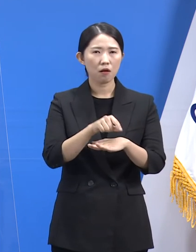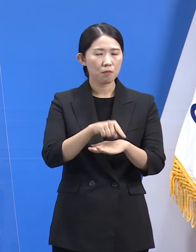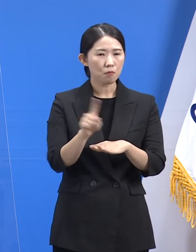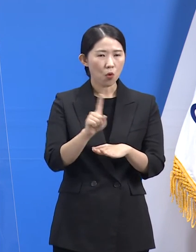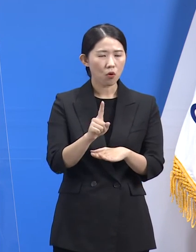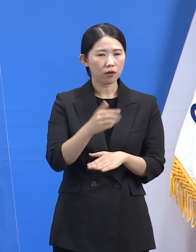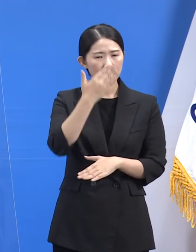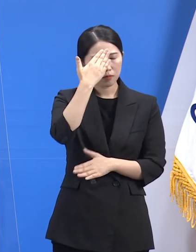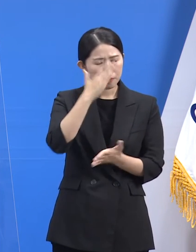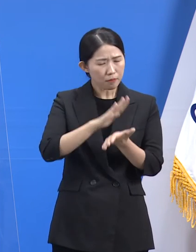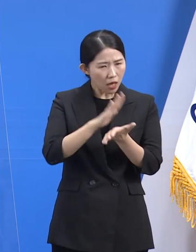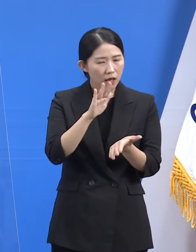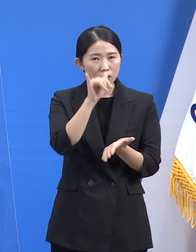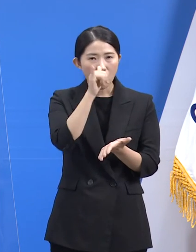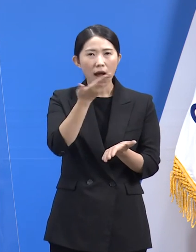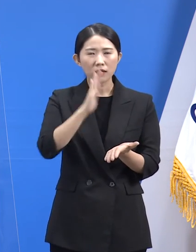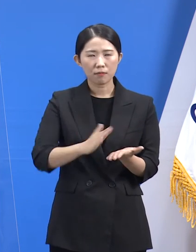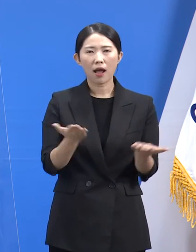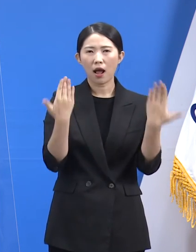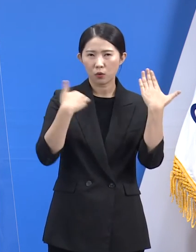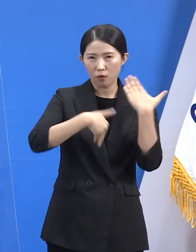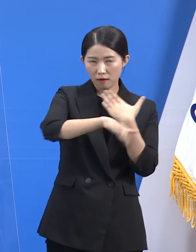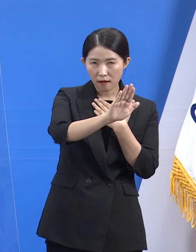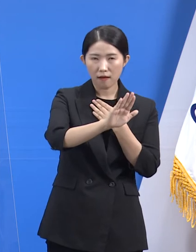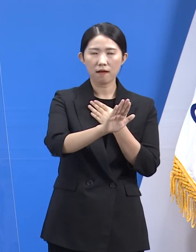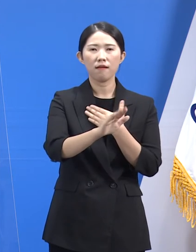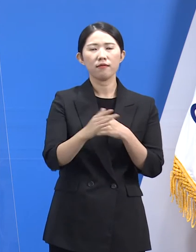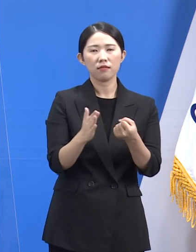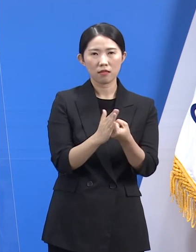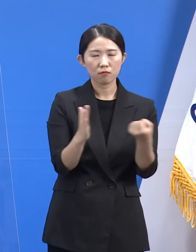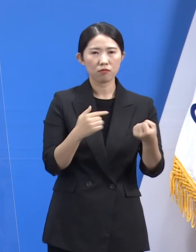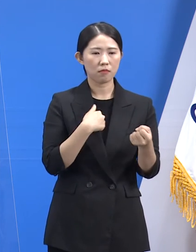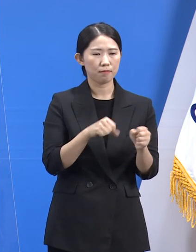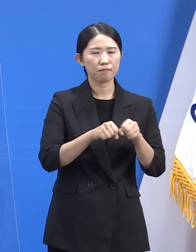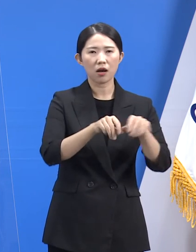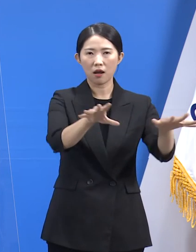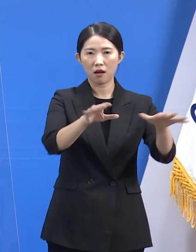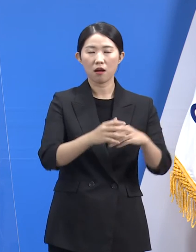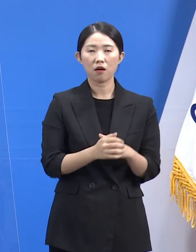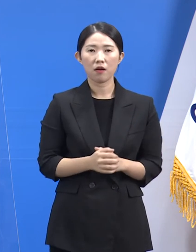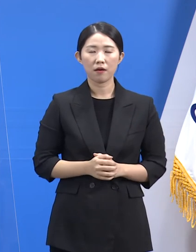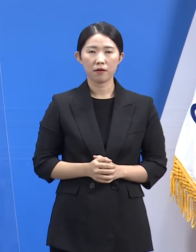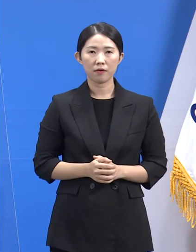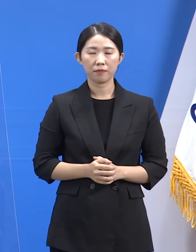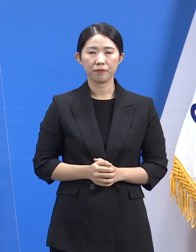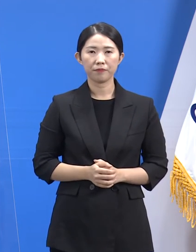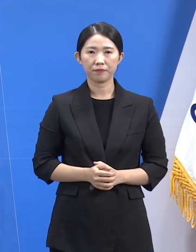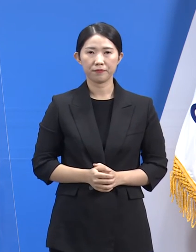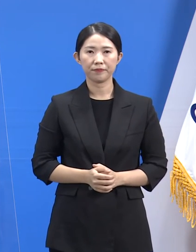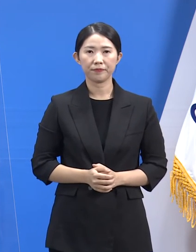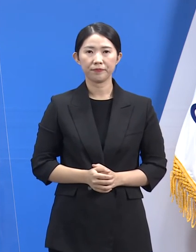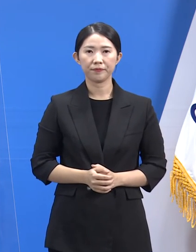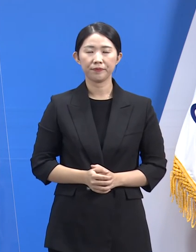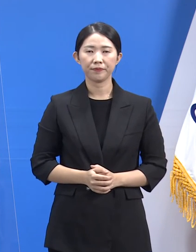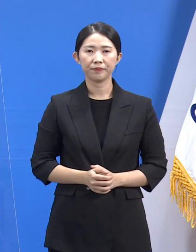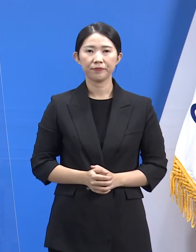출근 및 등교하여 국내에서 전파된 사례가 발견되었습니다. 교원에 의해서 전파된 사례가 발견되었습니다.